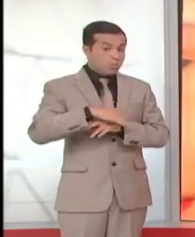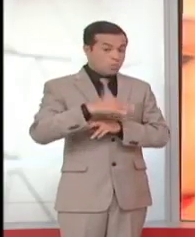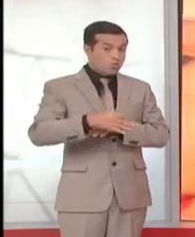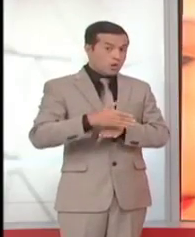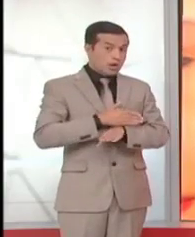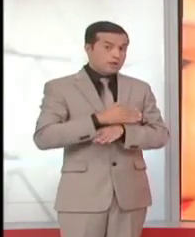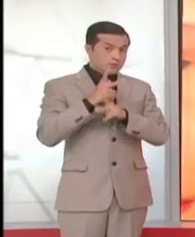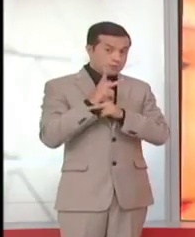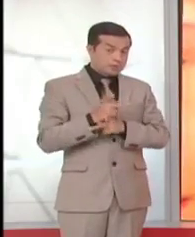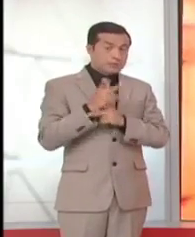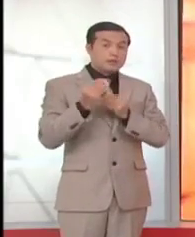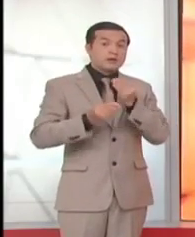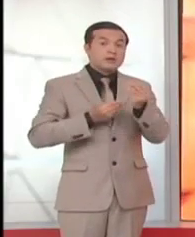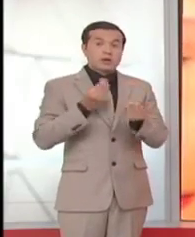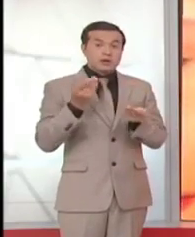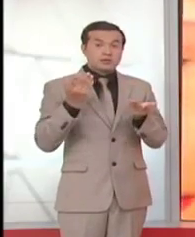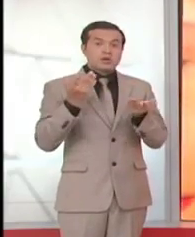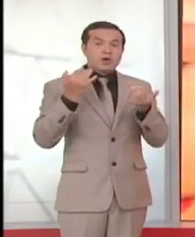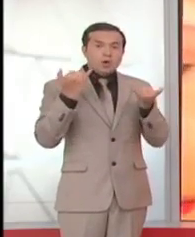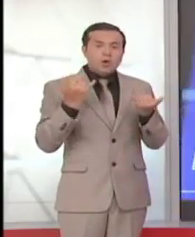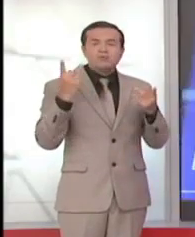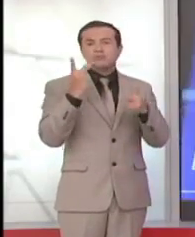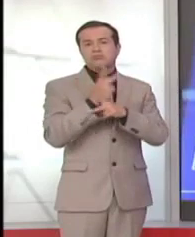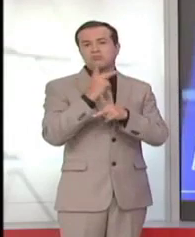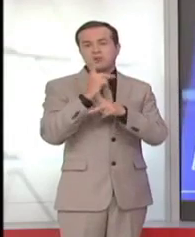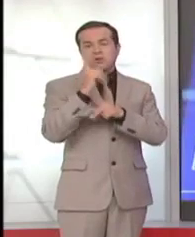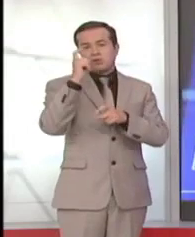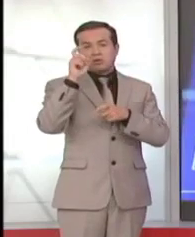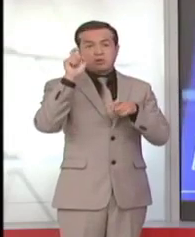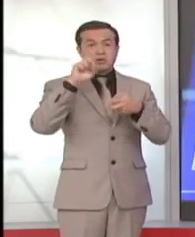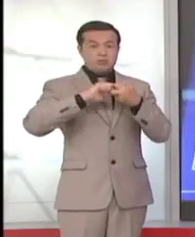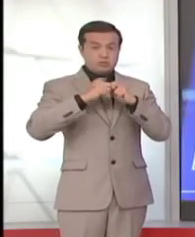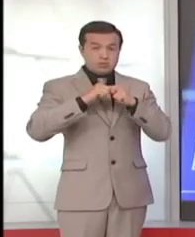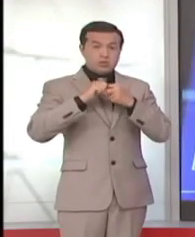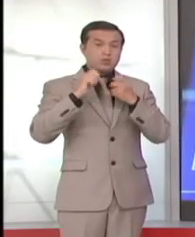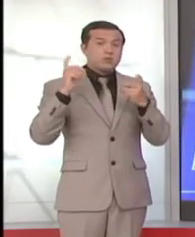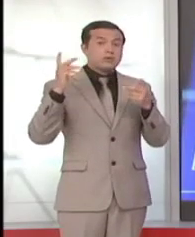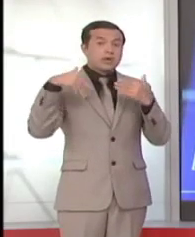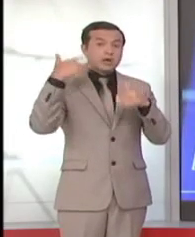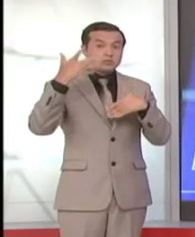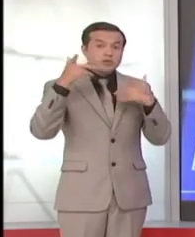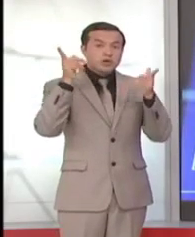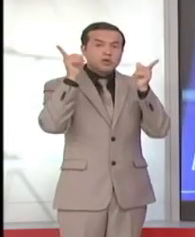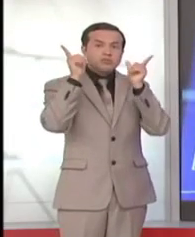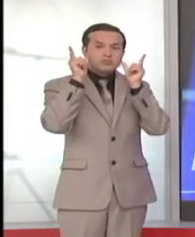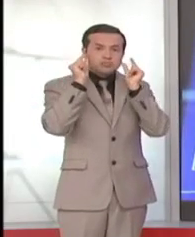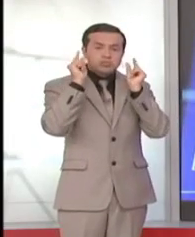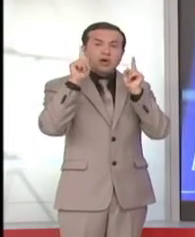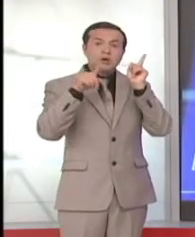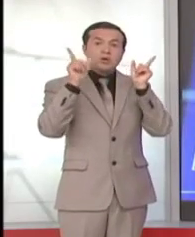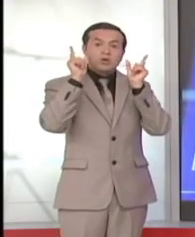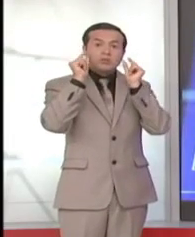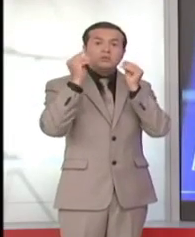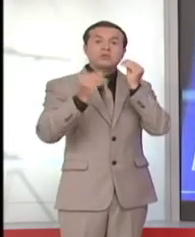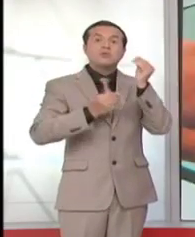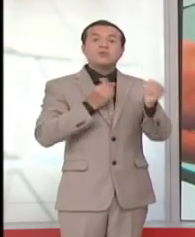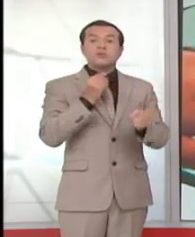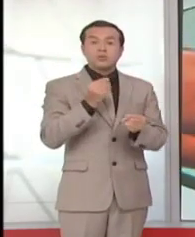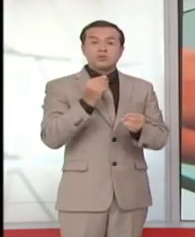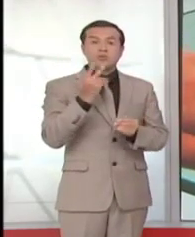es evitar la contaminación auditiva, tomando en cuenta que las complicaciones se pueden presentar en algunos casos a partir de los 12 años de